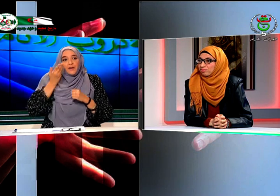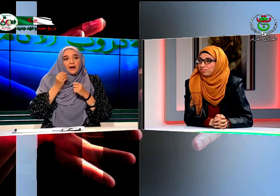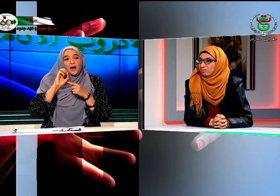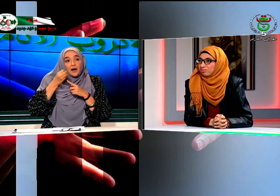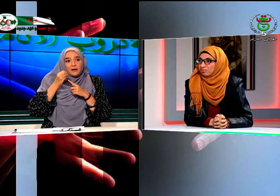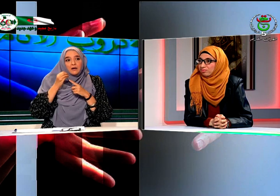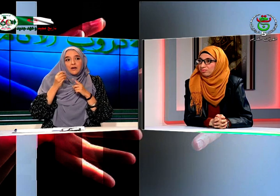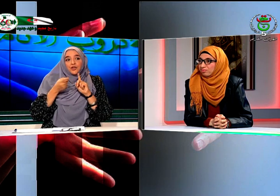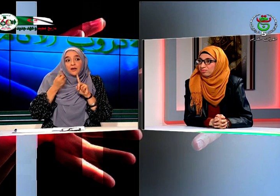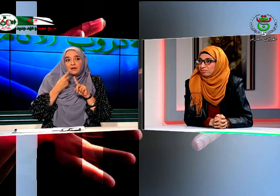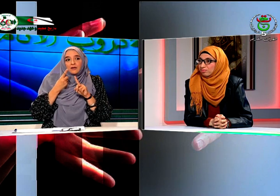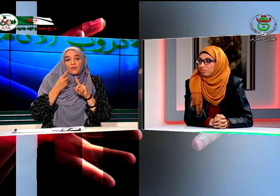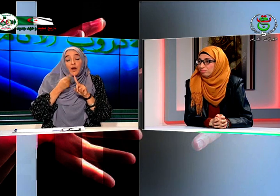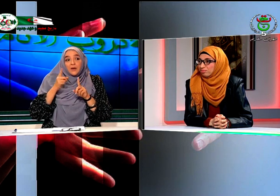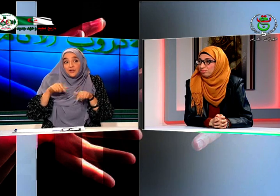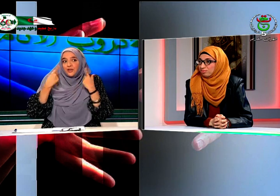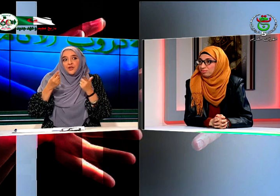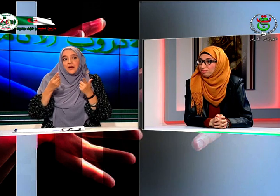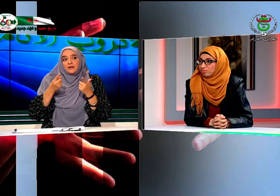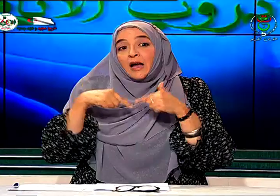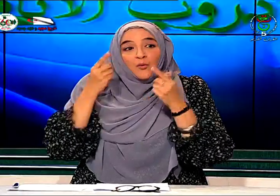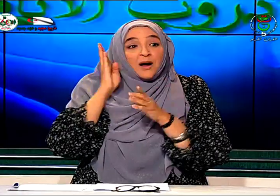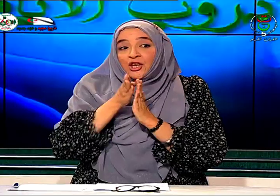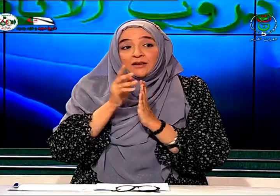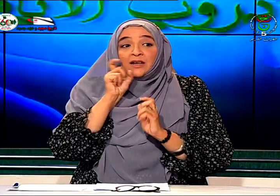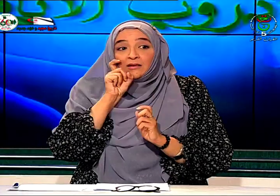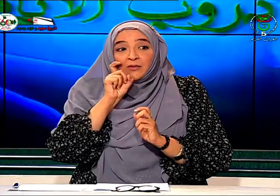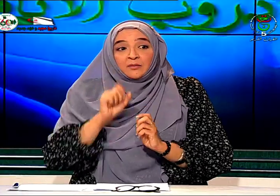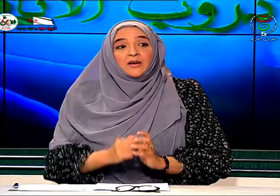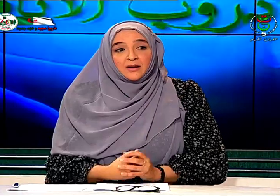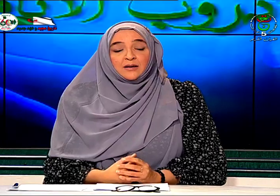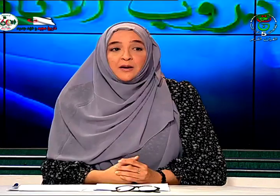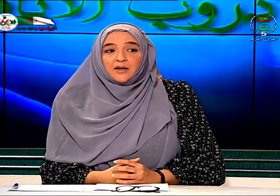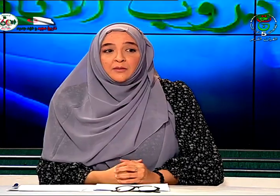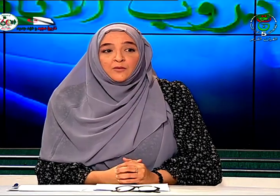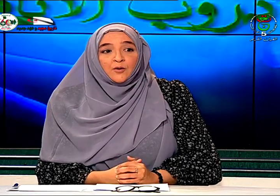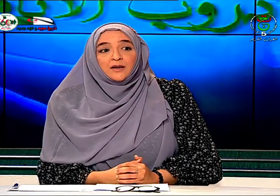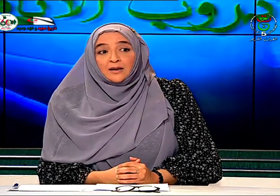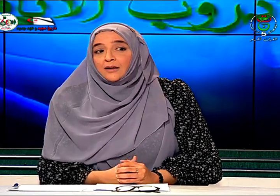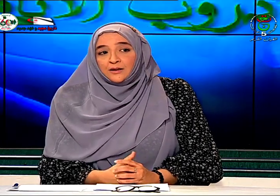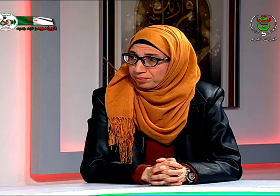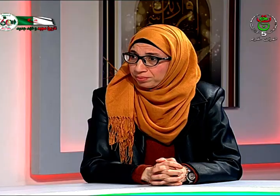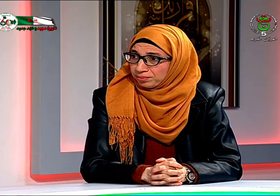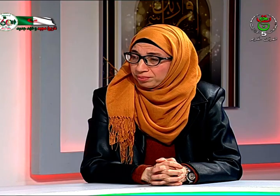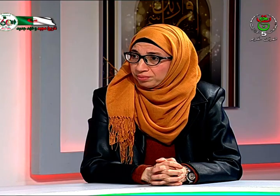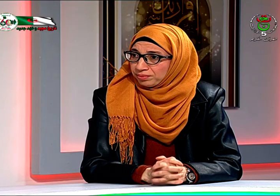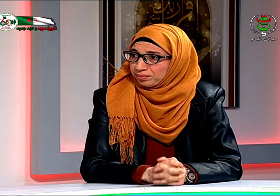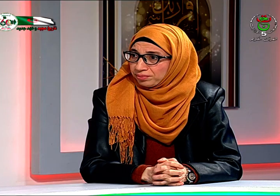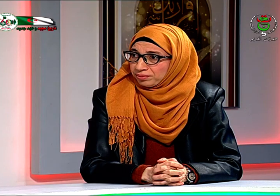الحرارة شيء مهم يجب الذهاب مباشرة إلى الطبيب نعم نعم وهو كذلك يجب مباشرة الذهاب إلى الطبيب